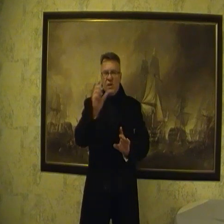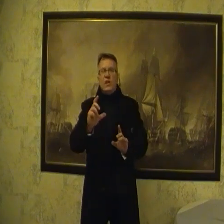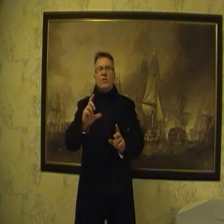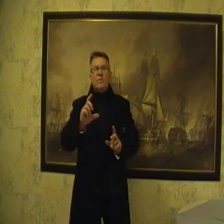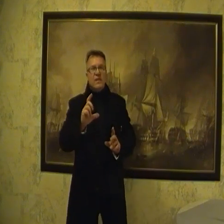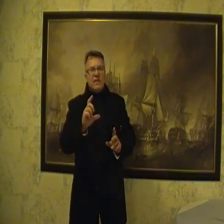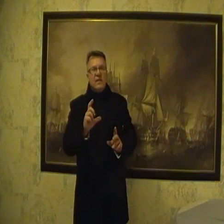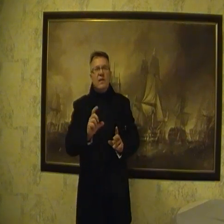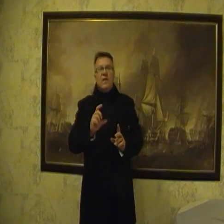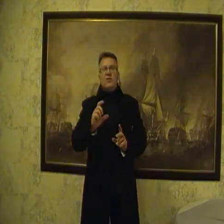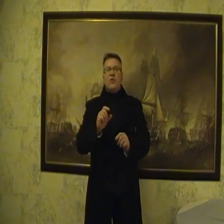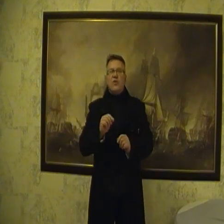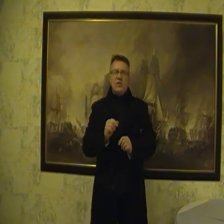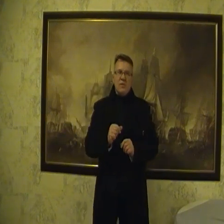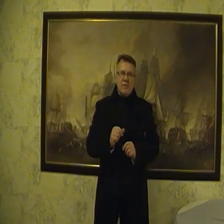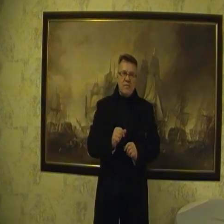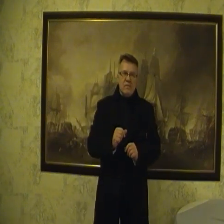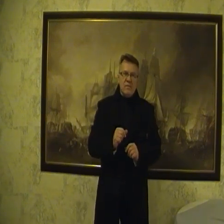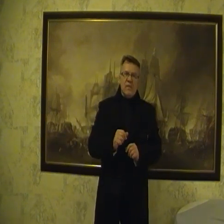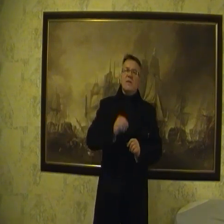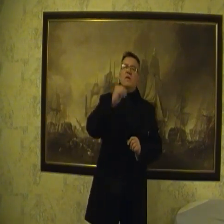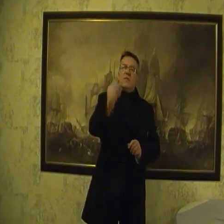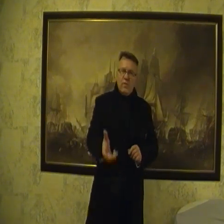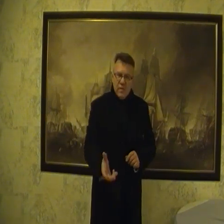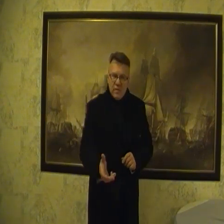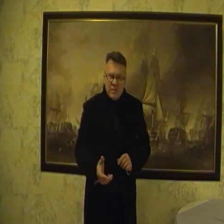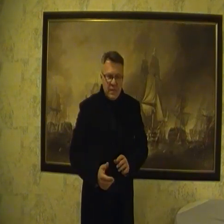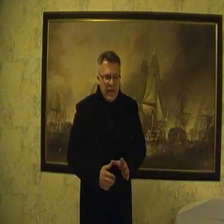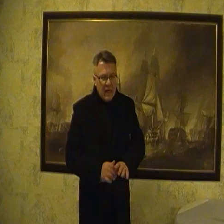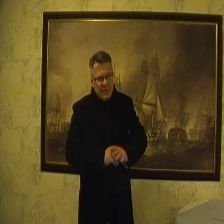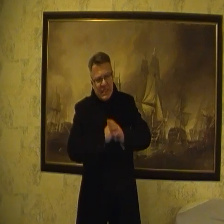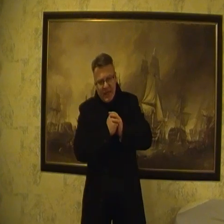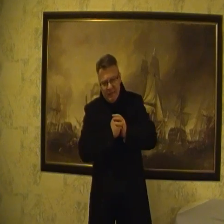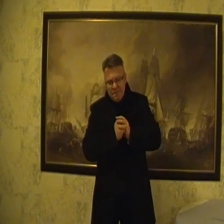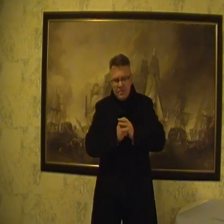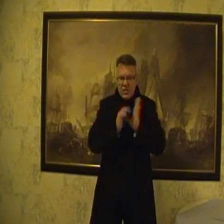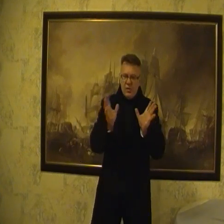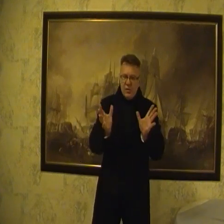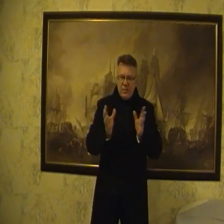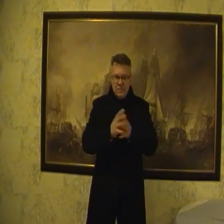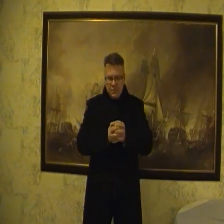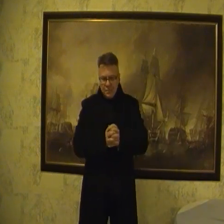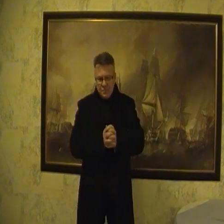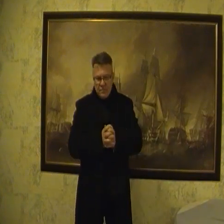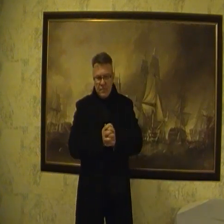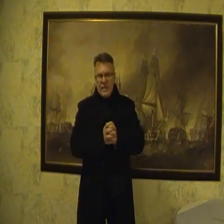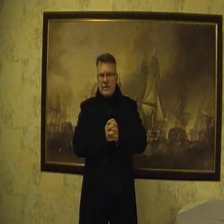różni, tylko pytanie, czego oni nie mówię. A więc tak, co oni robią? Z